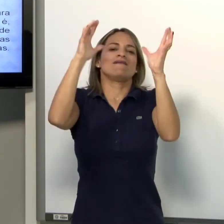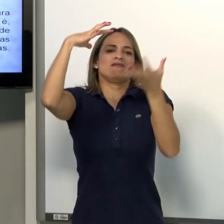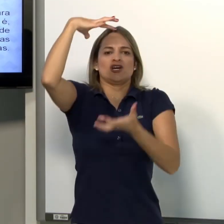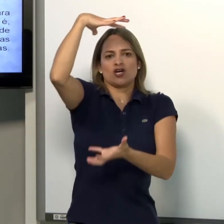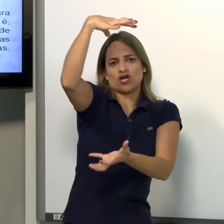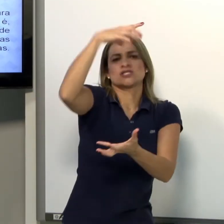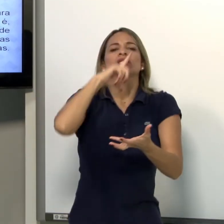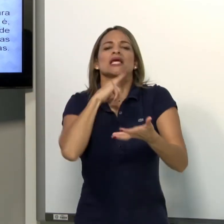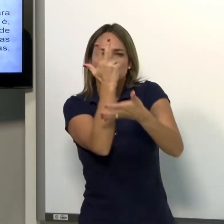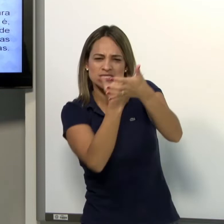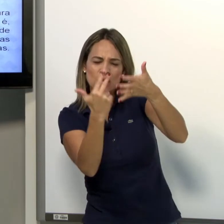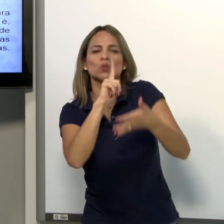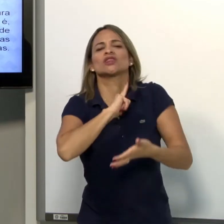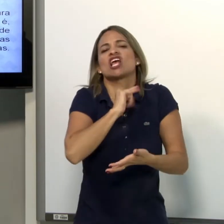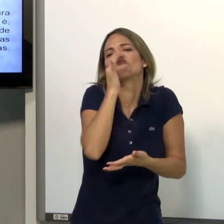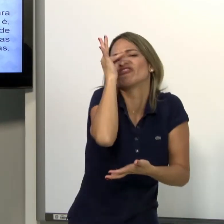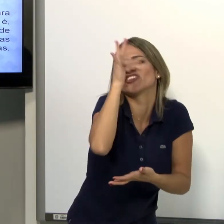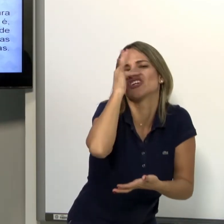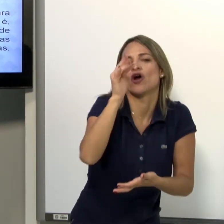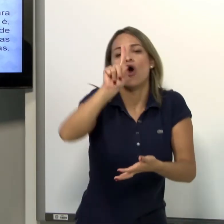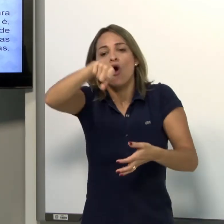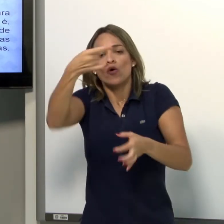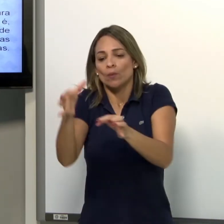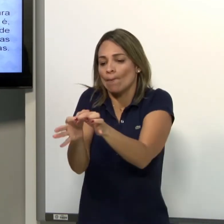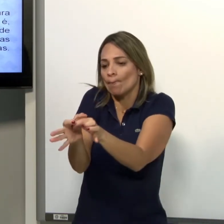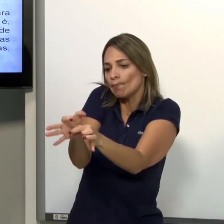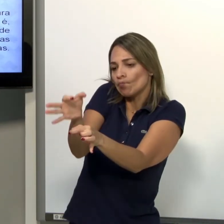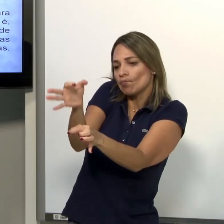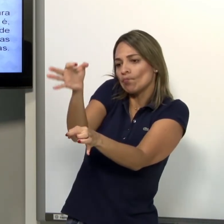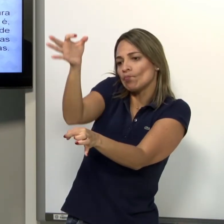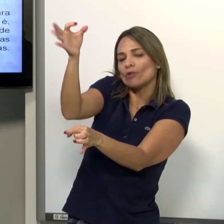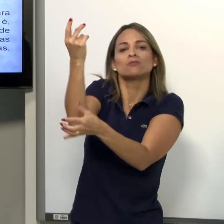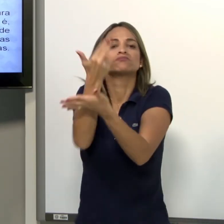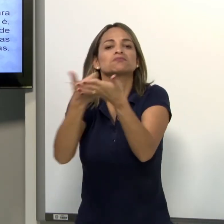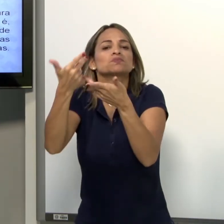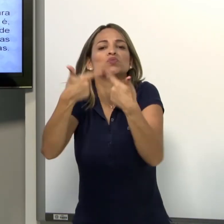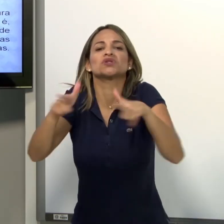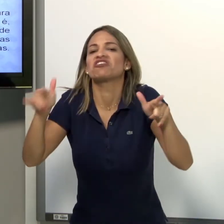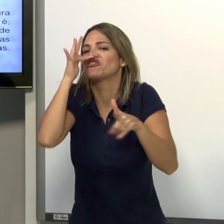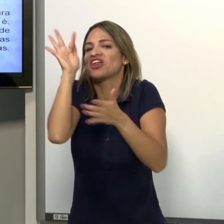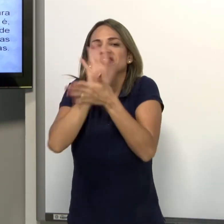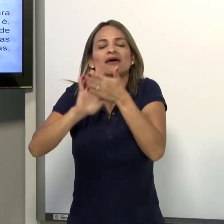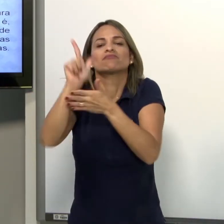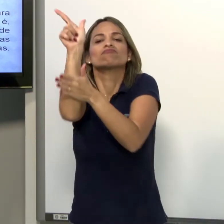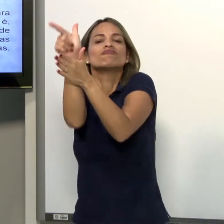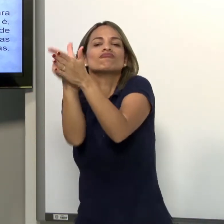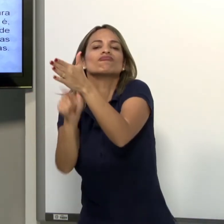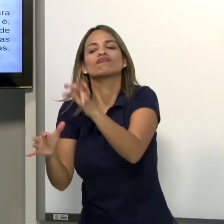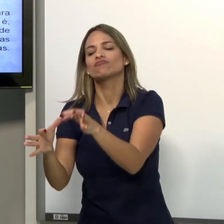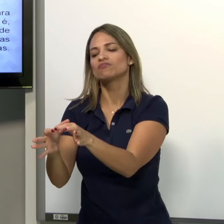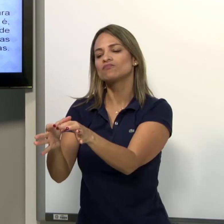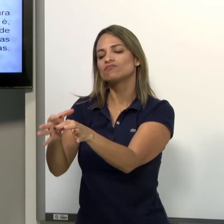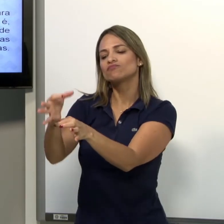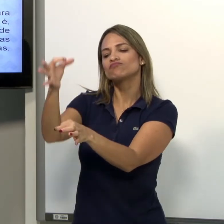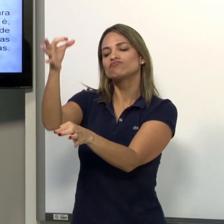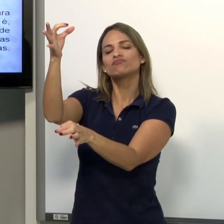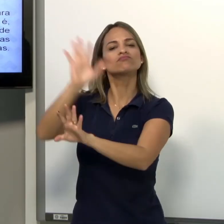vaso que era largo, que era grande, que era bonito, que tinha flor. E a garrafa que simplesmente é comprida